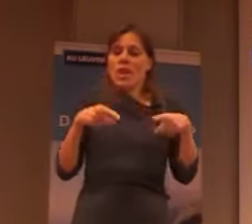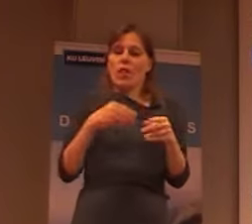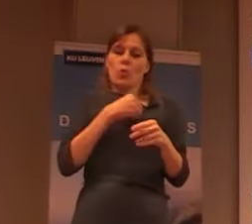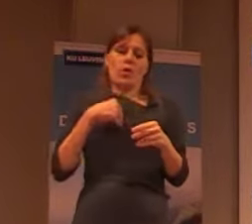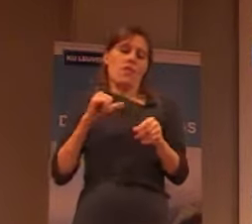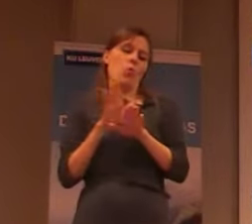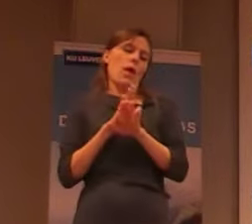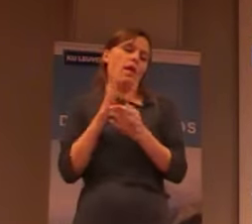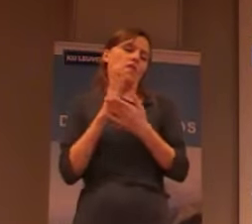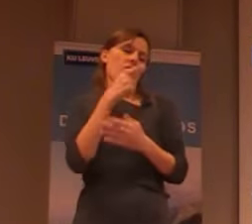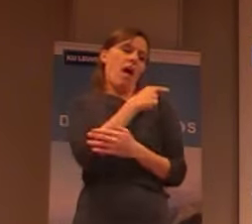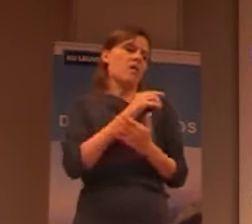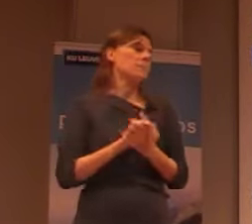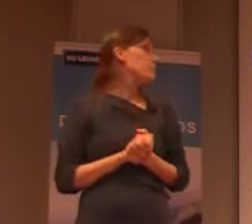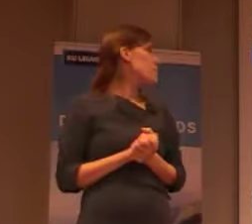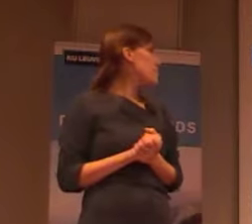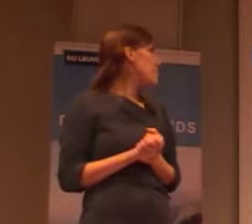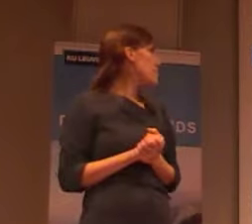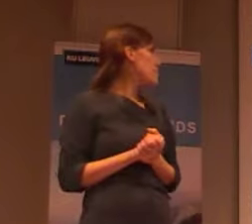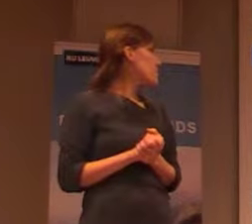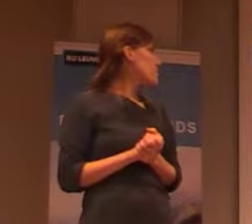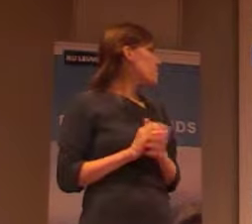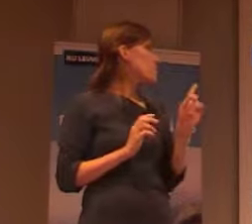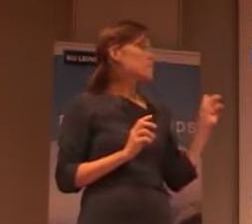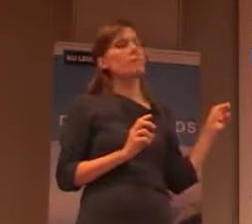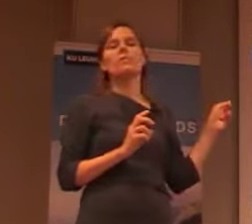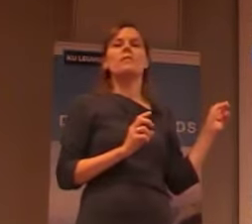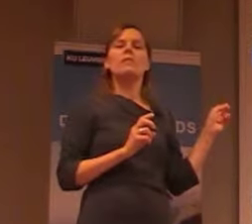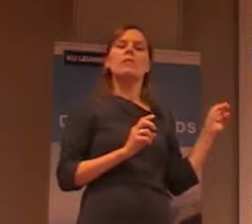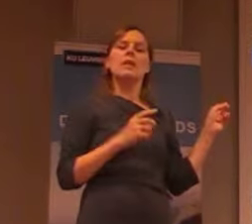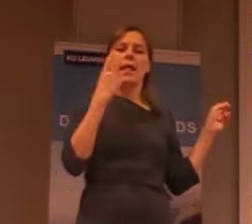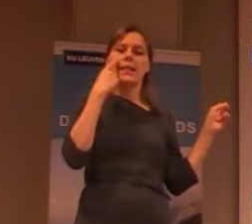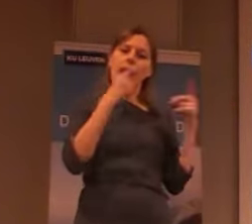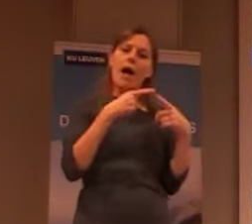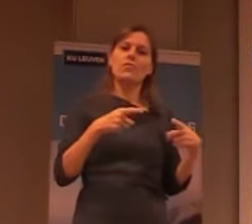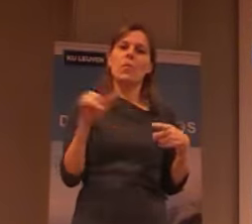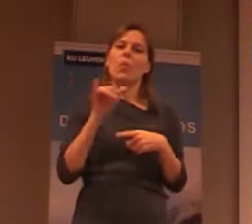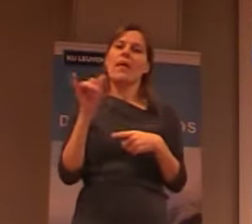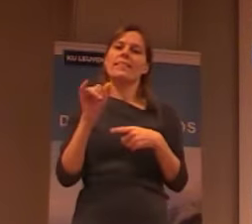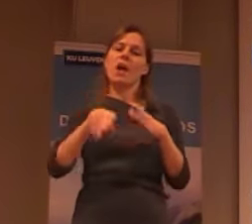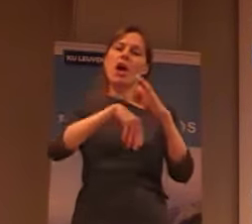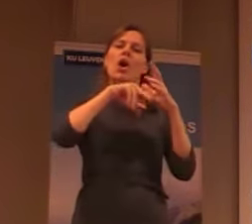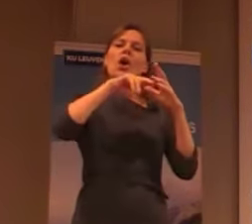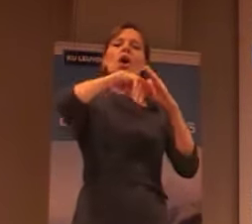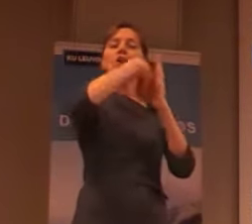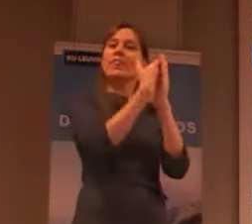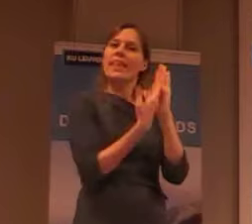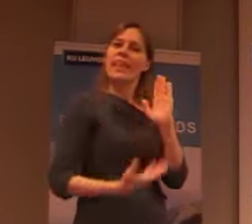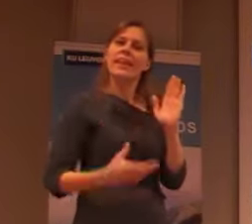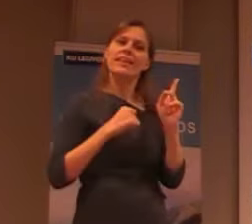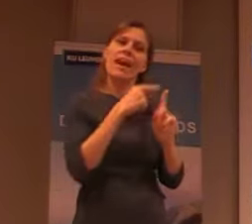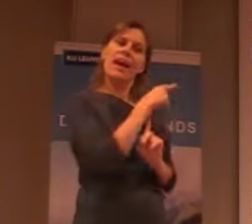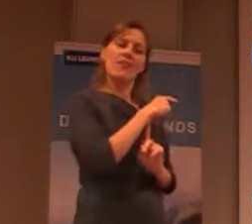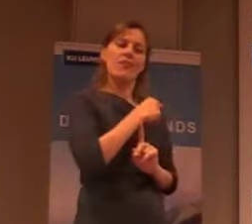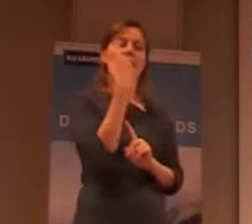Dus dit is een andere herinnering. Dit is eigenlijk een gedicht dat één van de leedraadpatiënten heeft